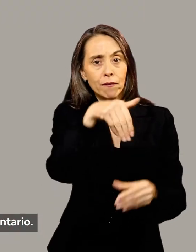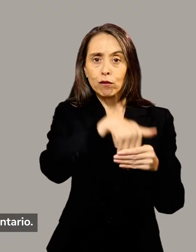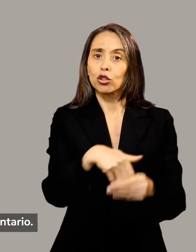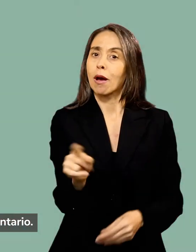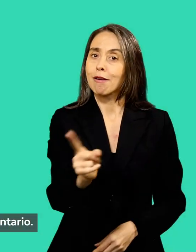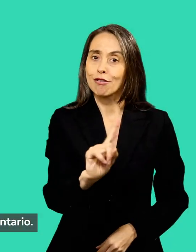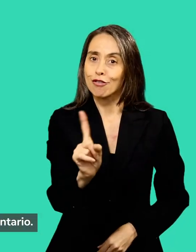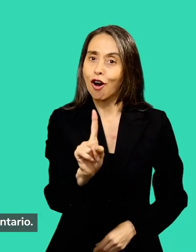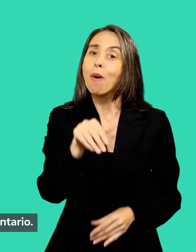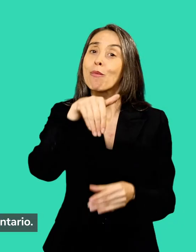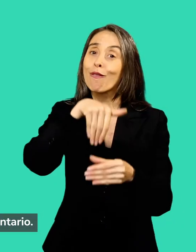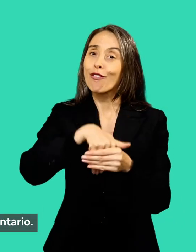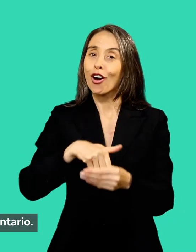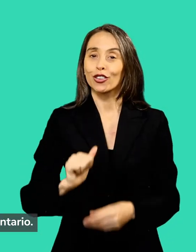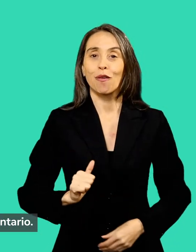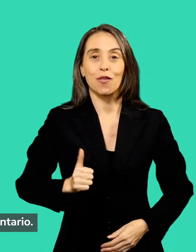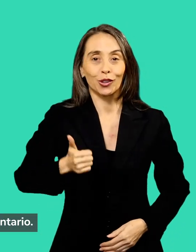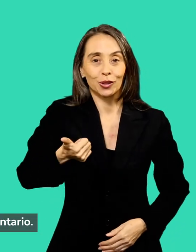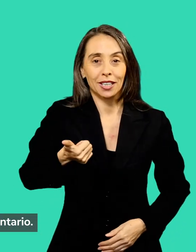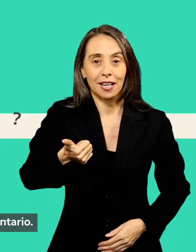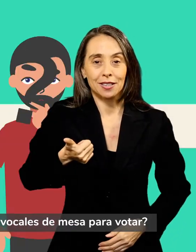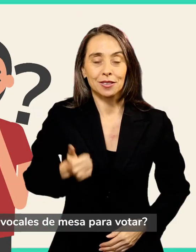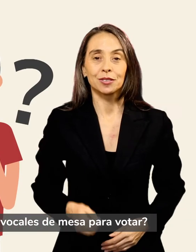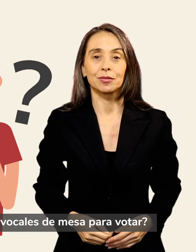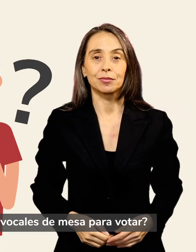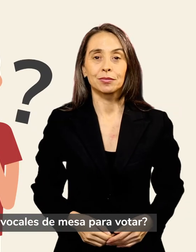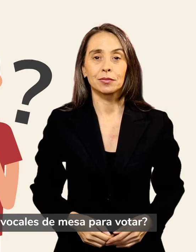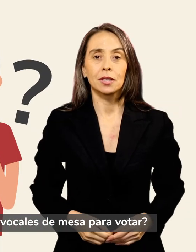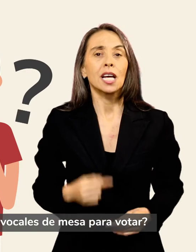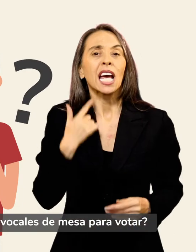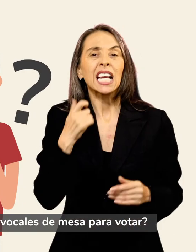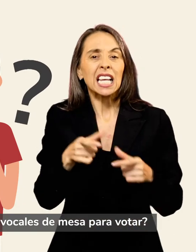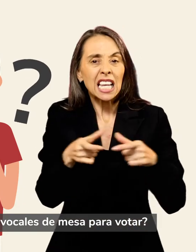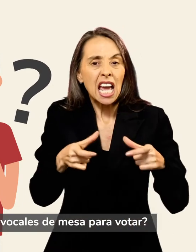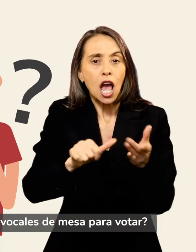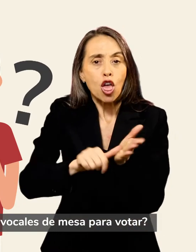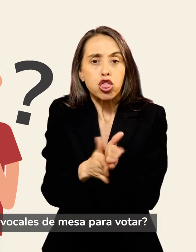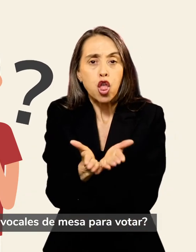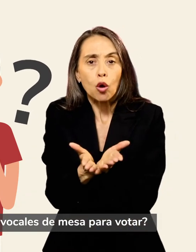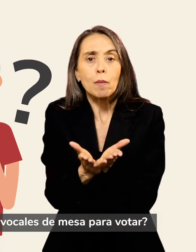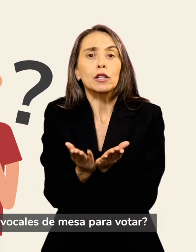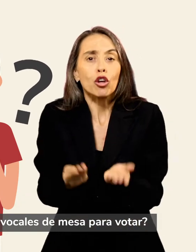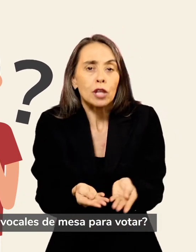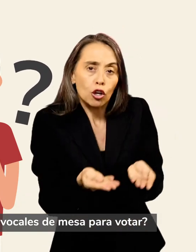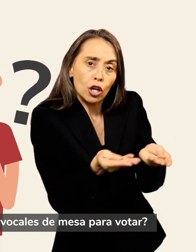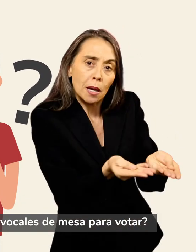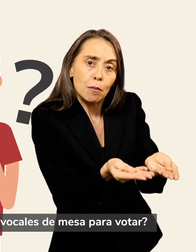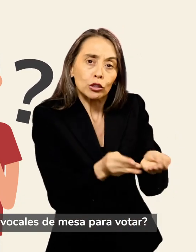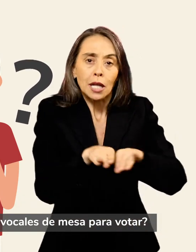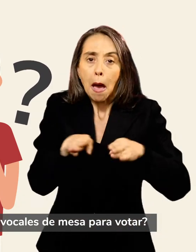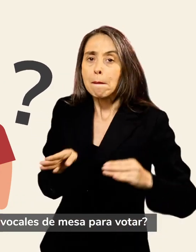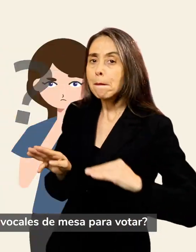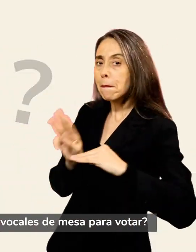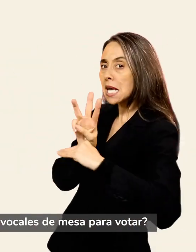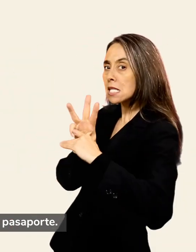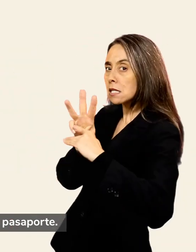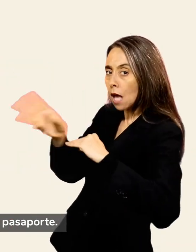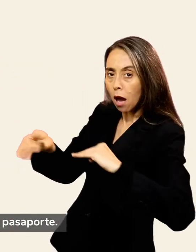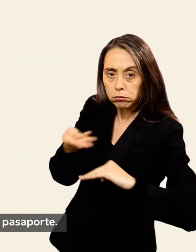El voto es voluntario. ¿Qué documentos necesito mostrar a los vocales de mesa para votar? El